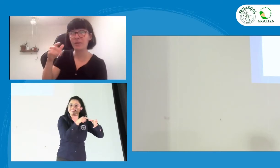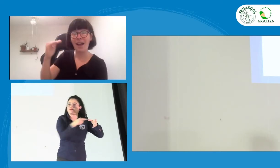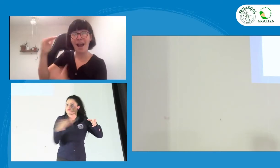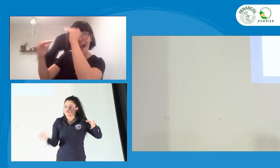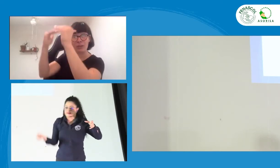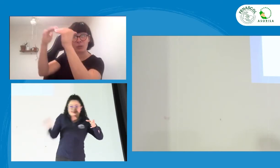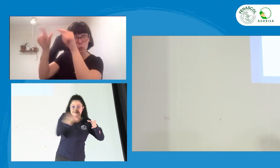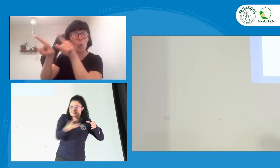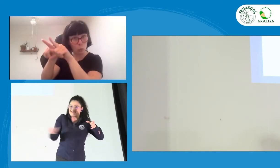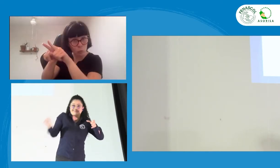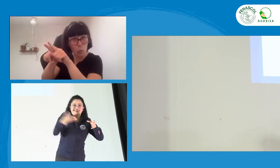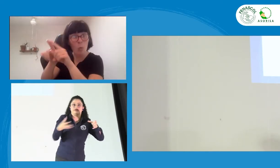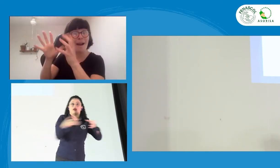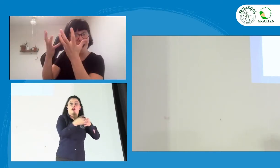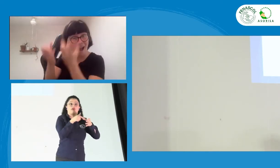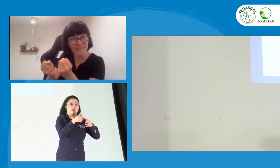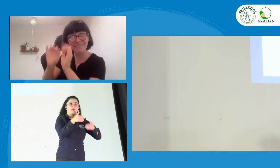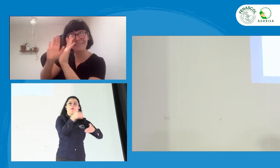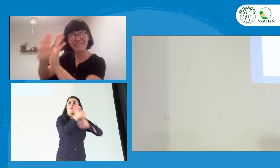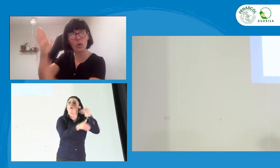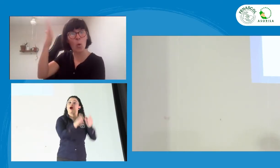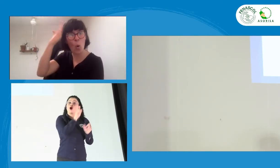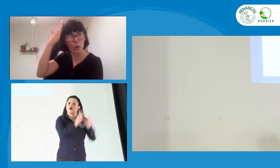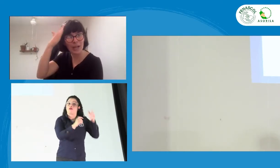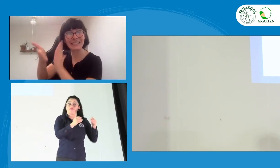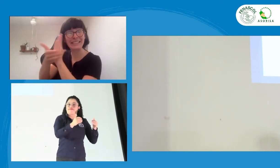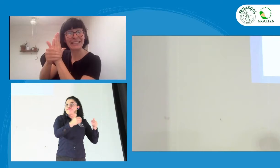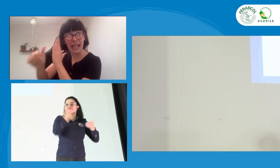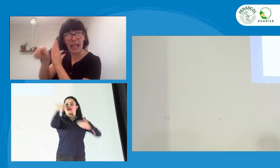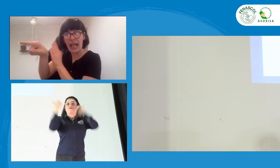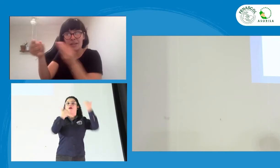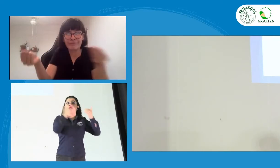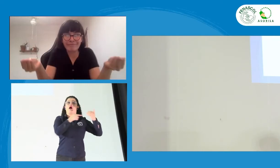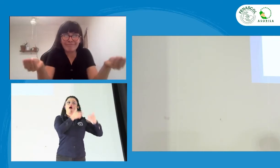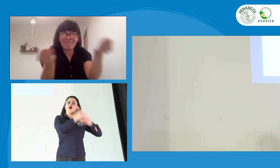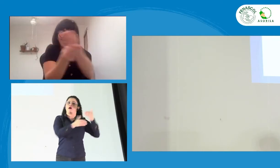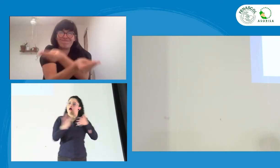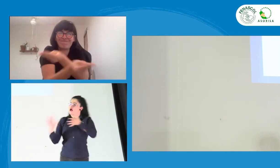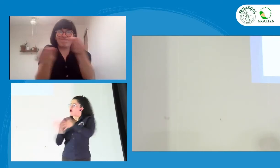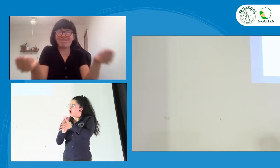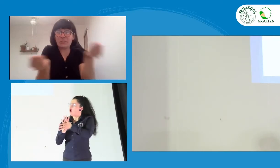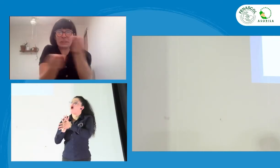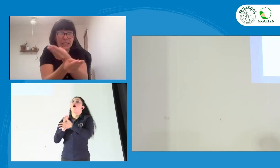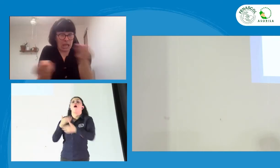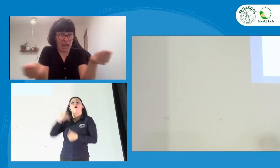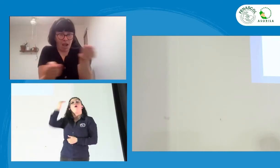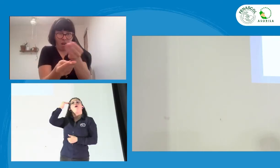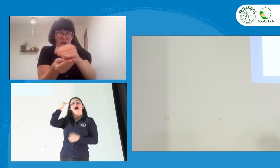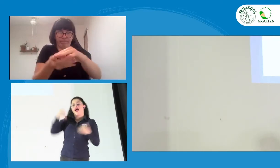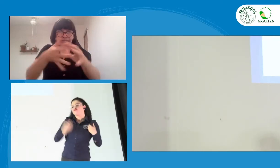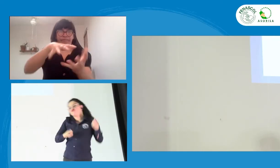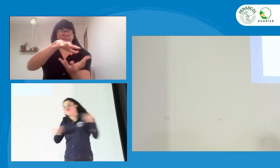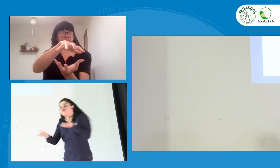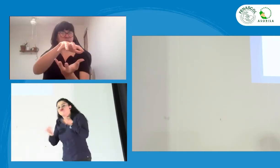Y los adultos también tienen un tipo de experiencia diferente que pueden darle a los jóvenes.